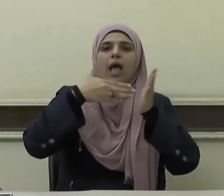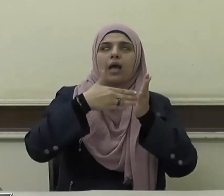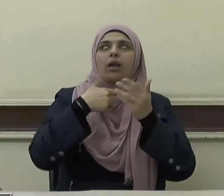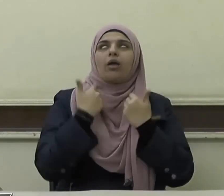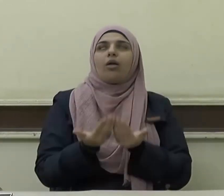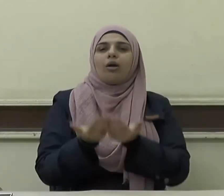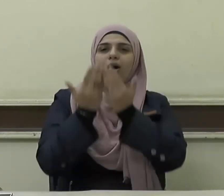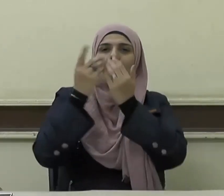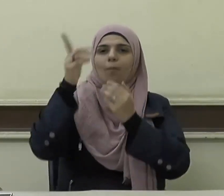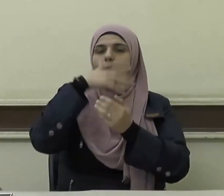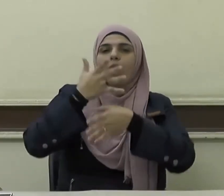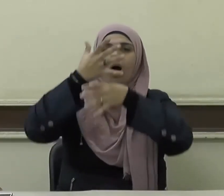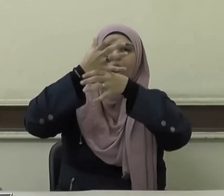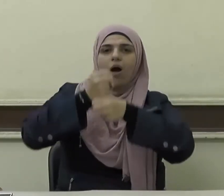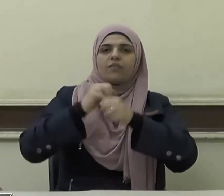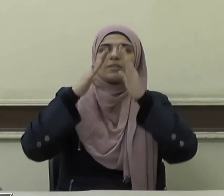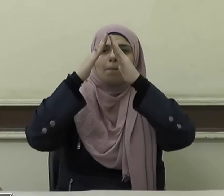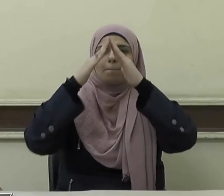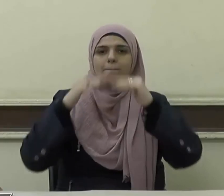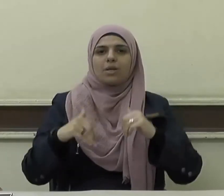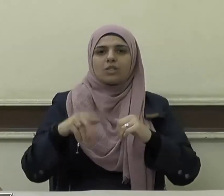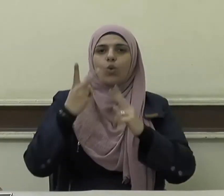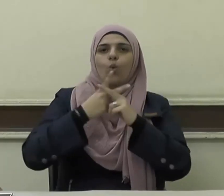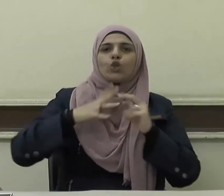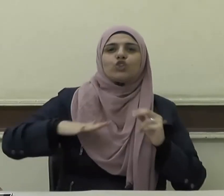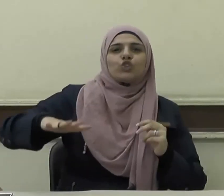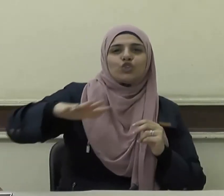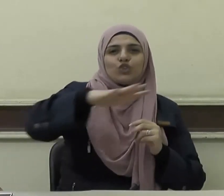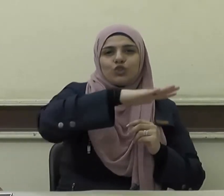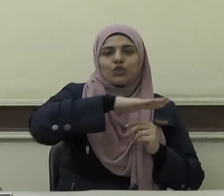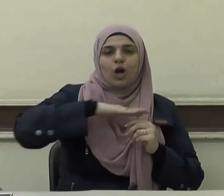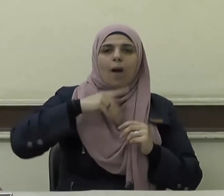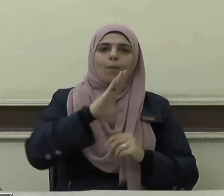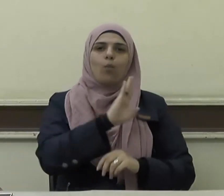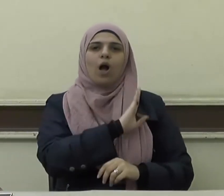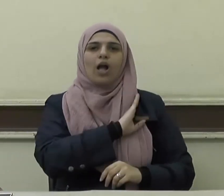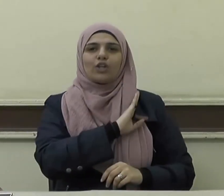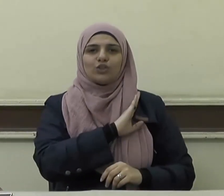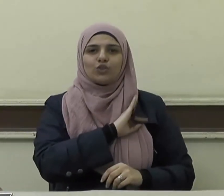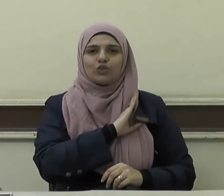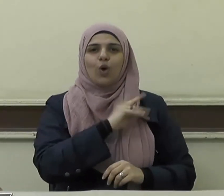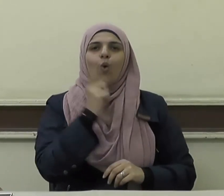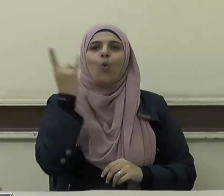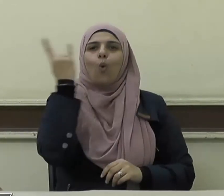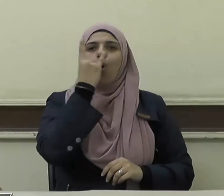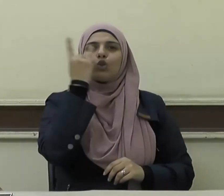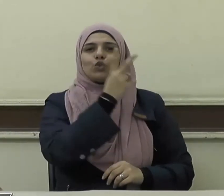وآخرتنا واحفظ مصر وشعبها وجيشها وشرطتها